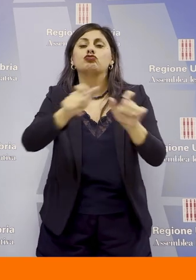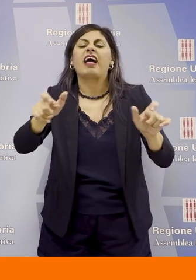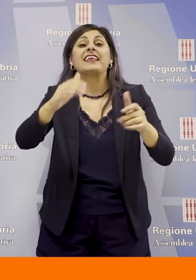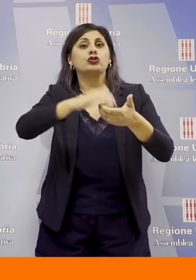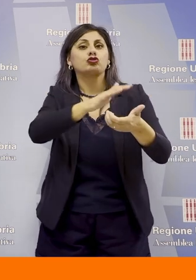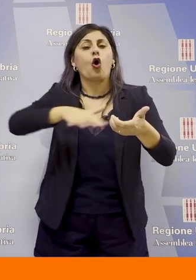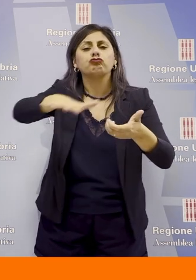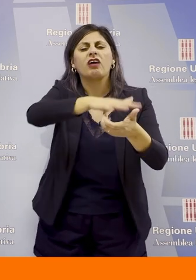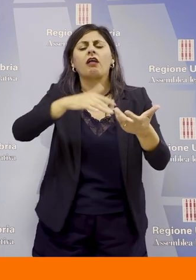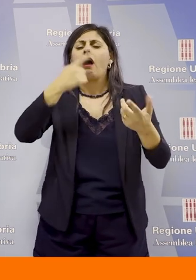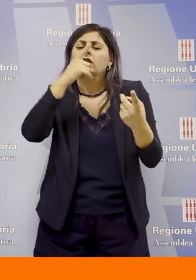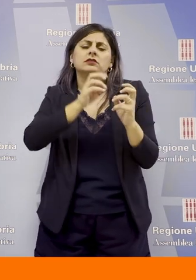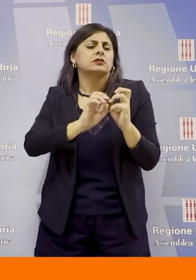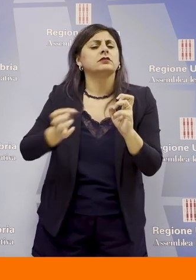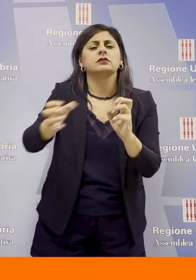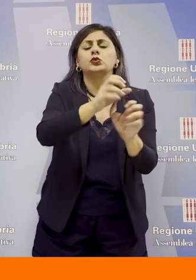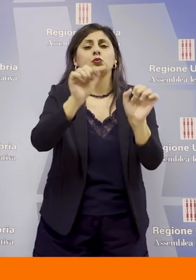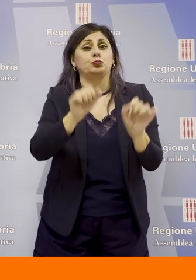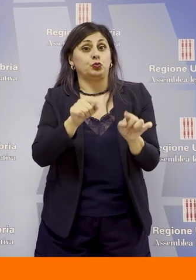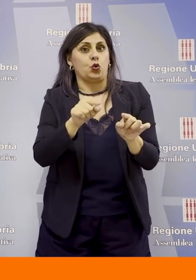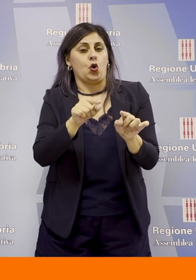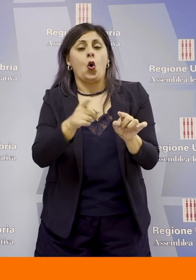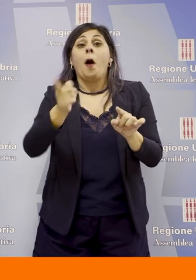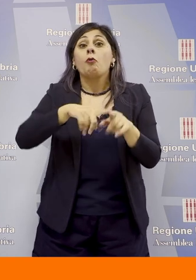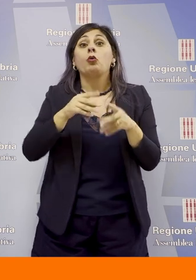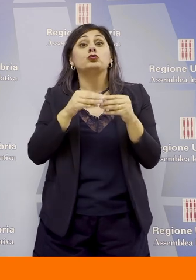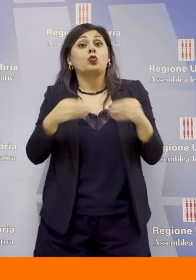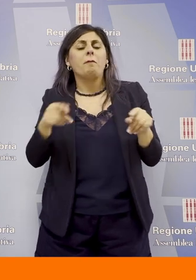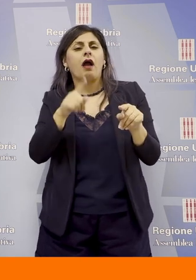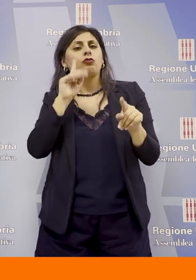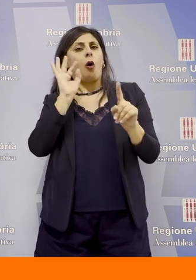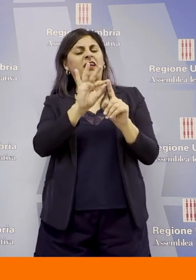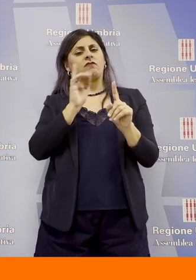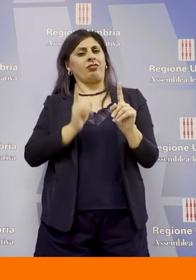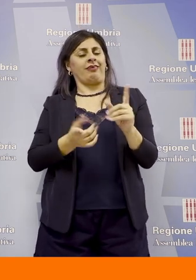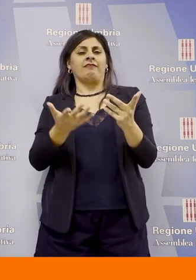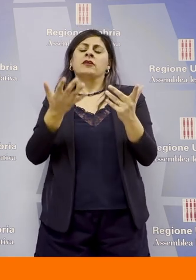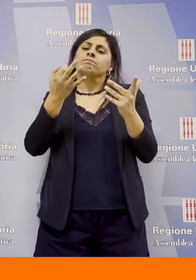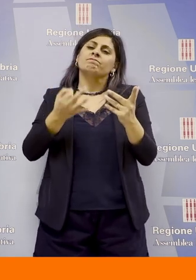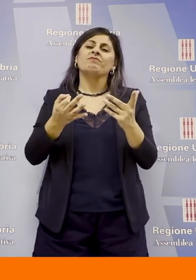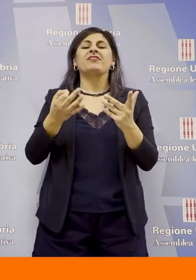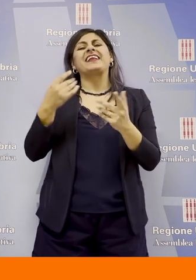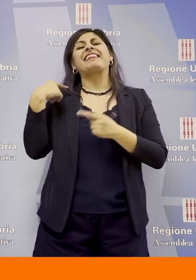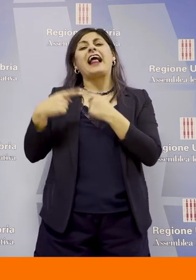società nelle sue varie articolazioni e soprattutto è uno strumento che mira a sostituire le forme tradizionali